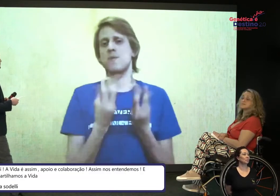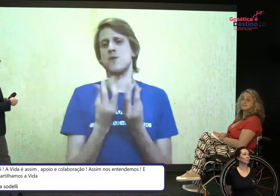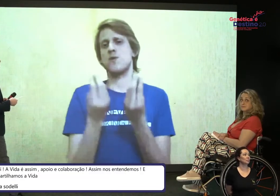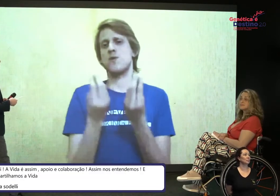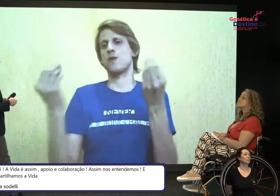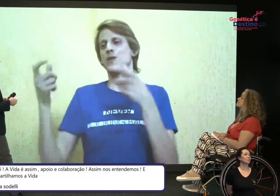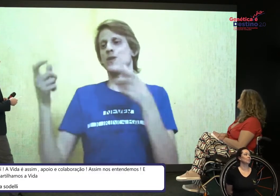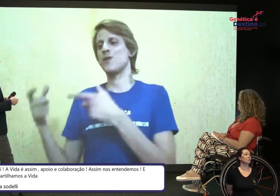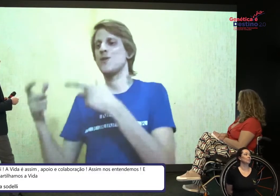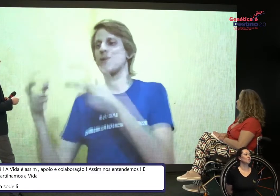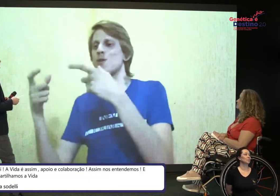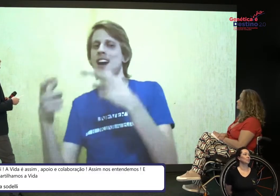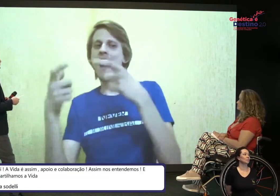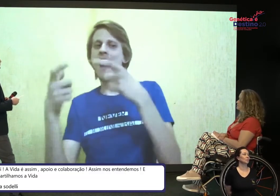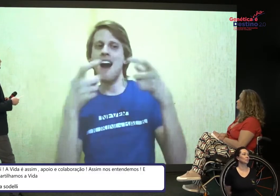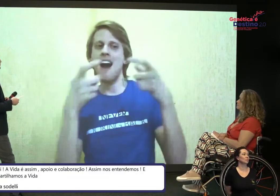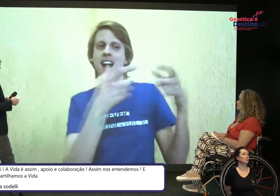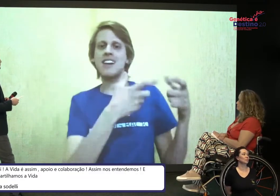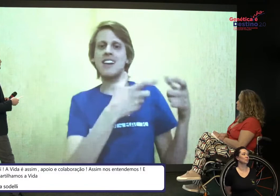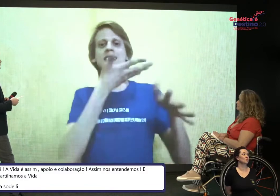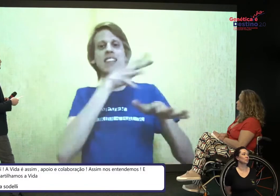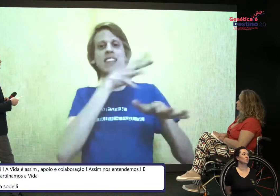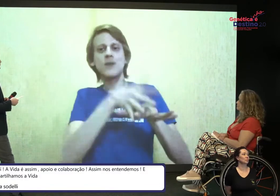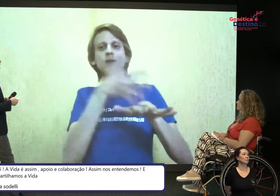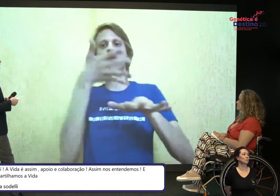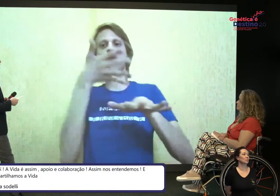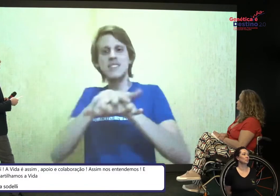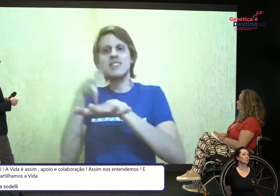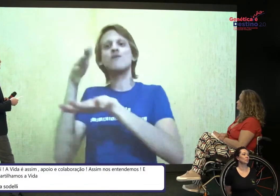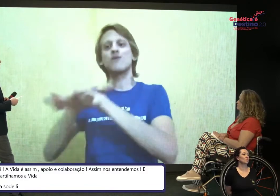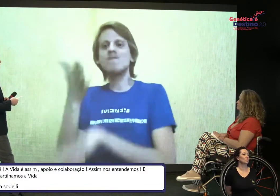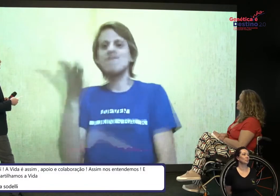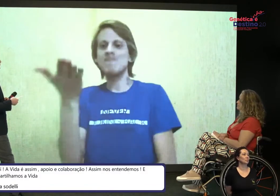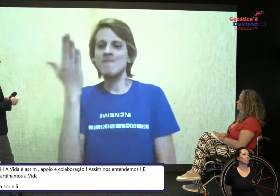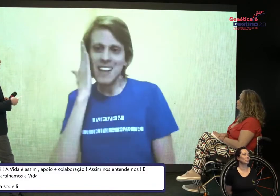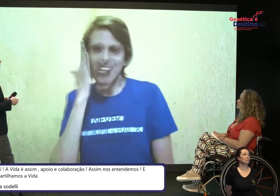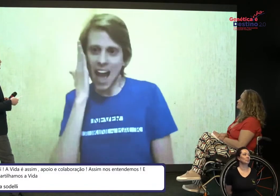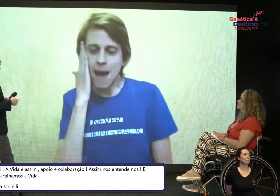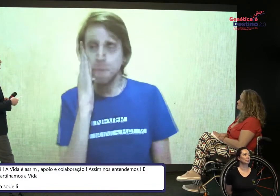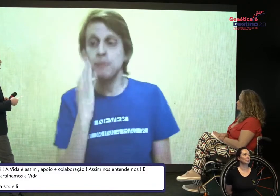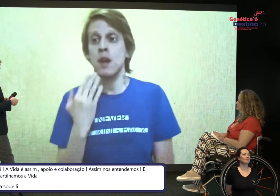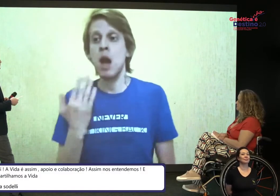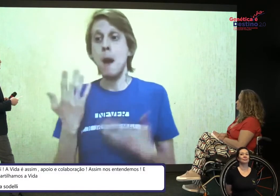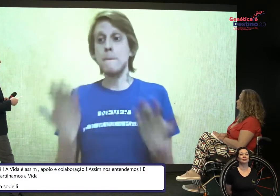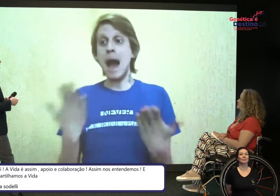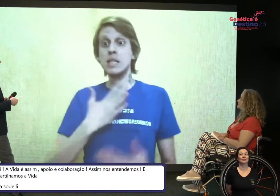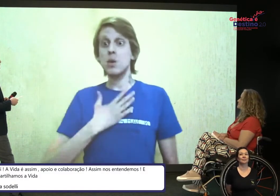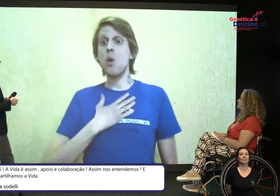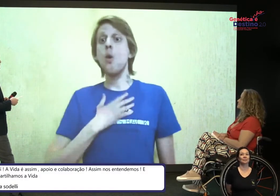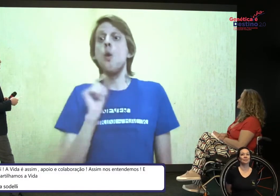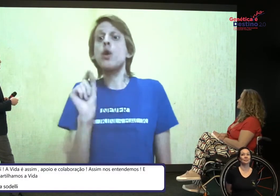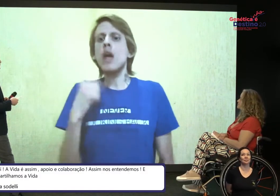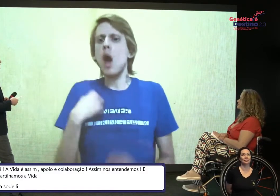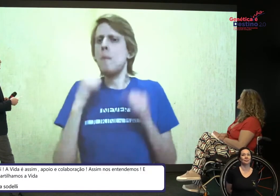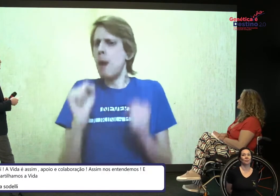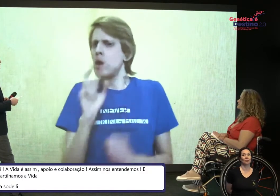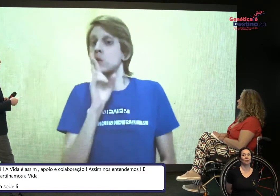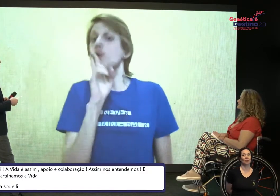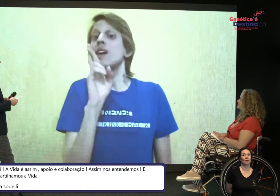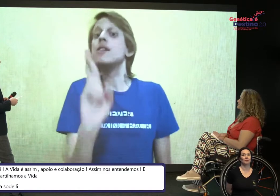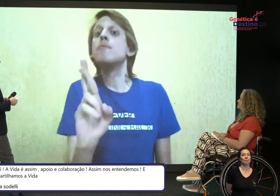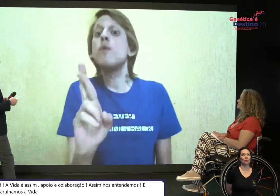não tinha o intérprete, não tinha uma cultura, são regiões diferentes, com culturas diferentes, sabe?